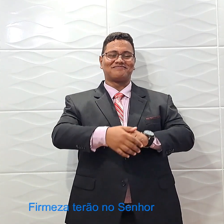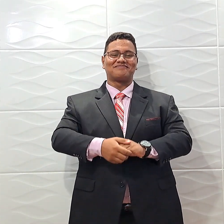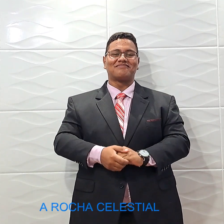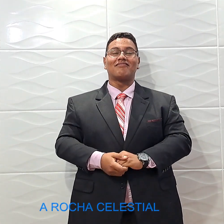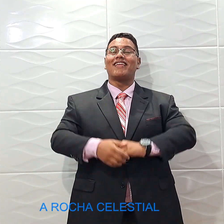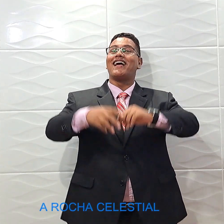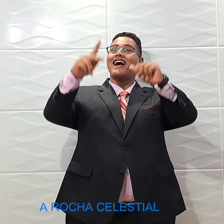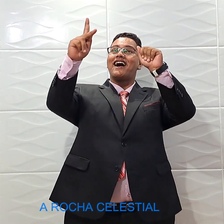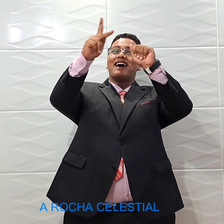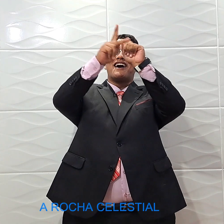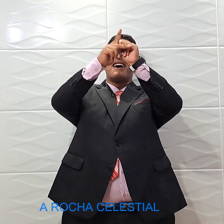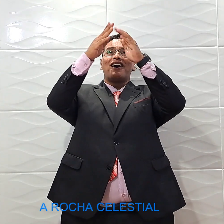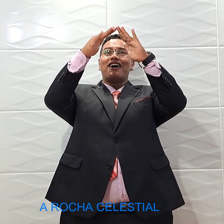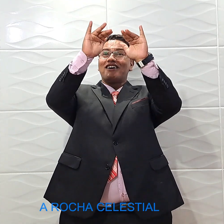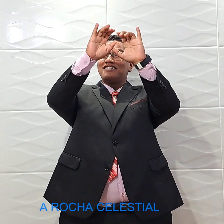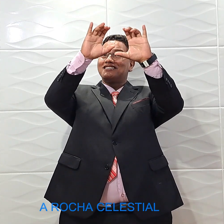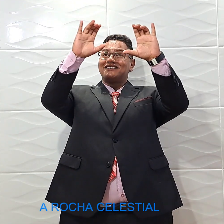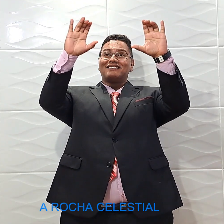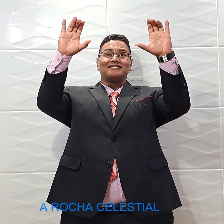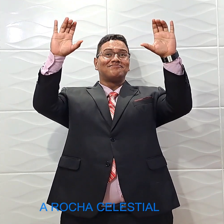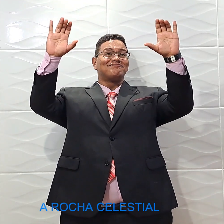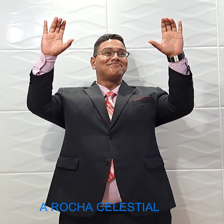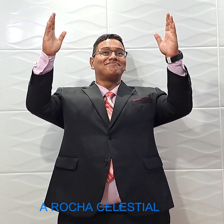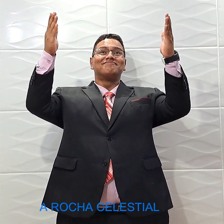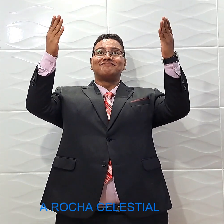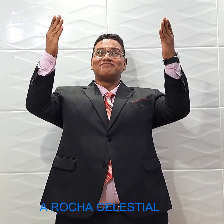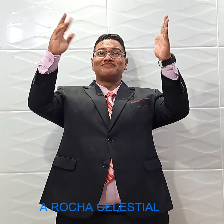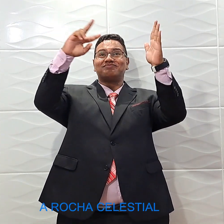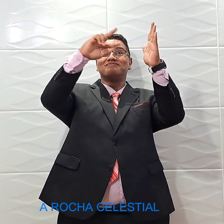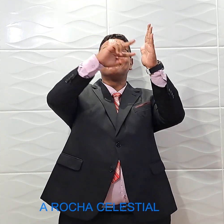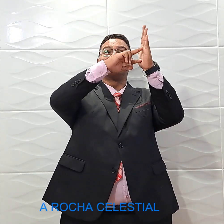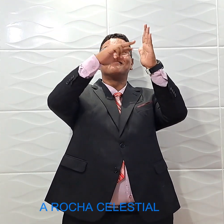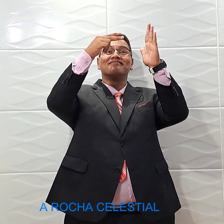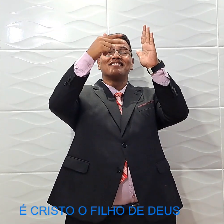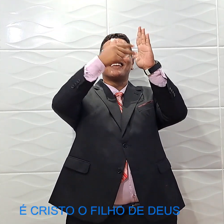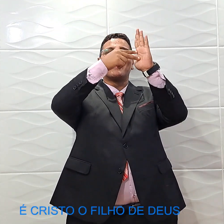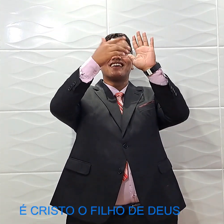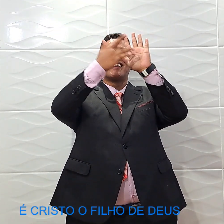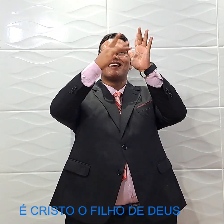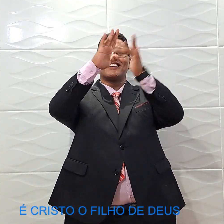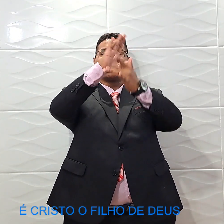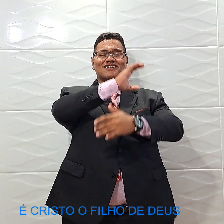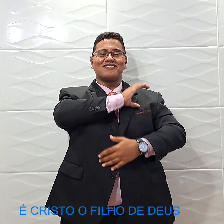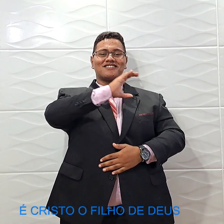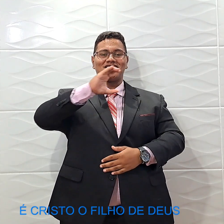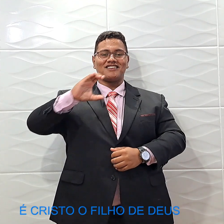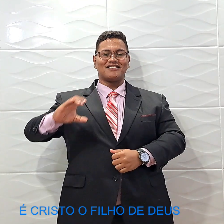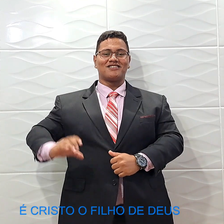A rocha celestial é Cristo,